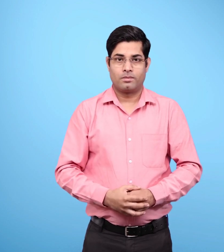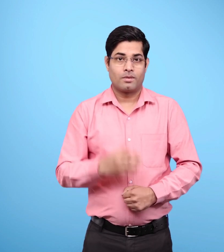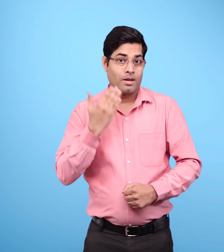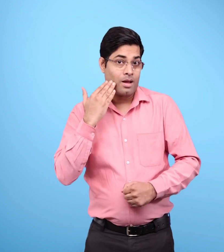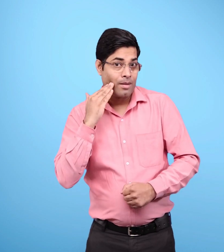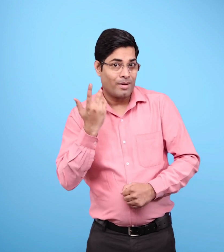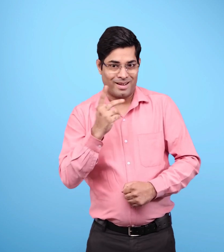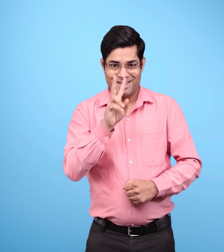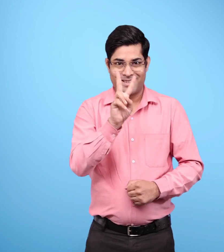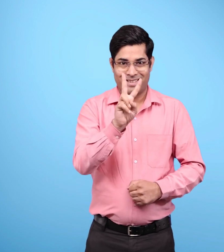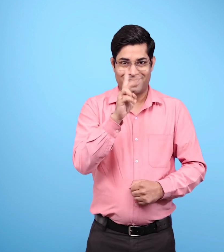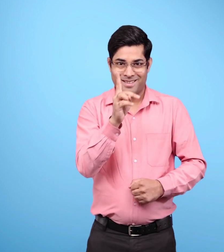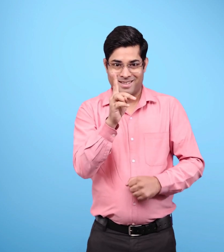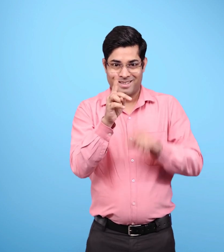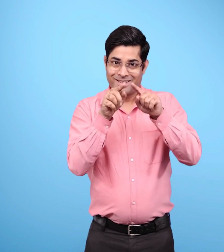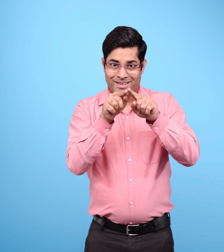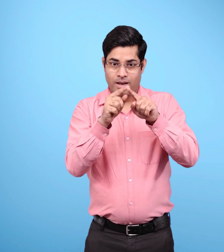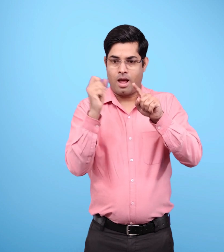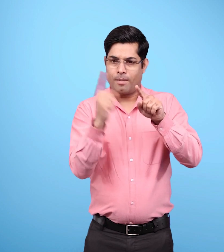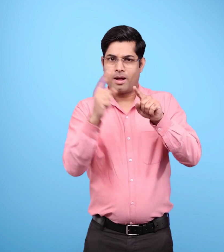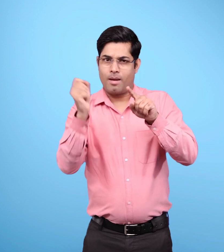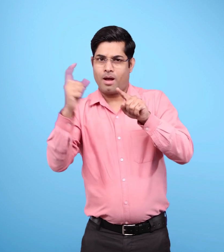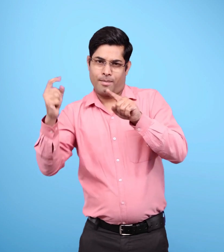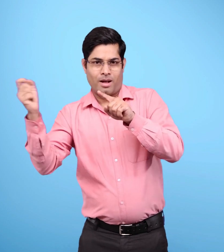प्रत्येक महीने की 21 तारीख को होने वाले सूर्योदै